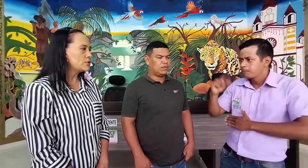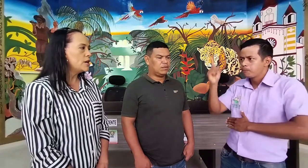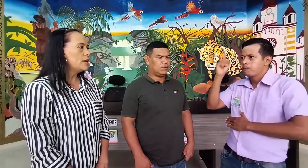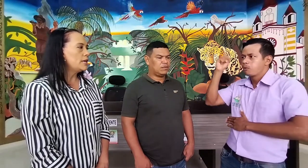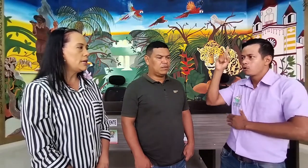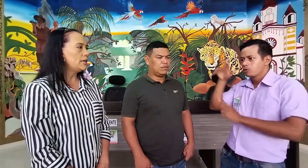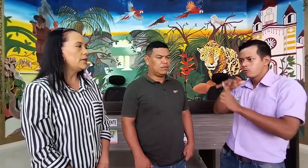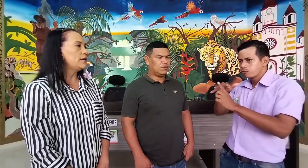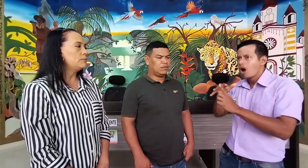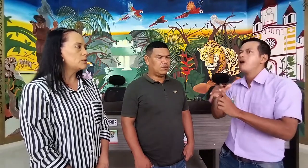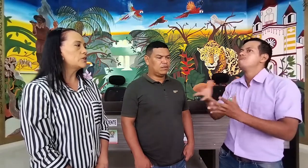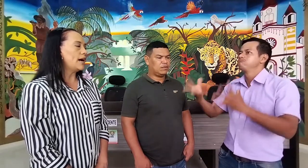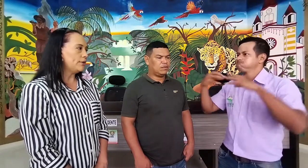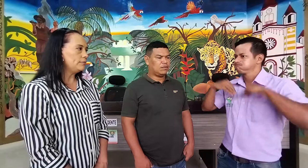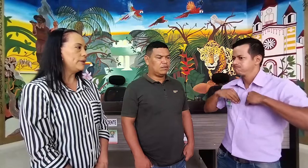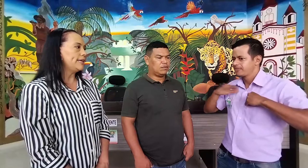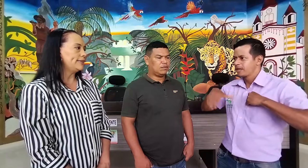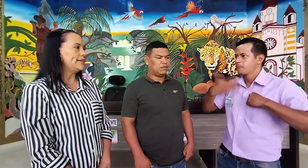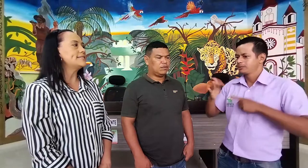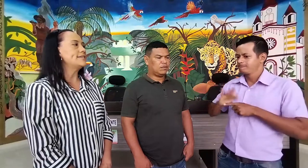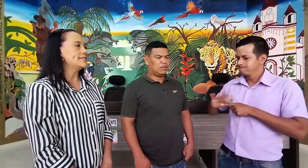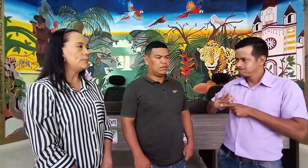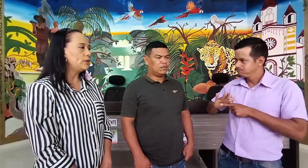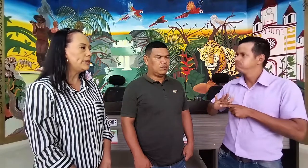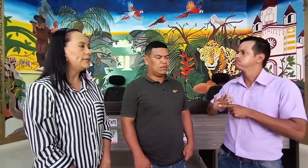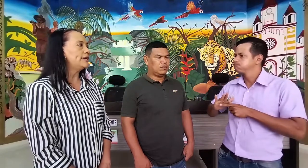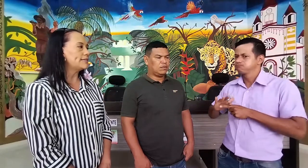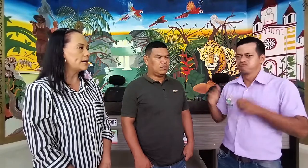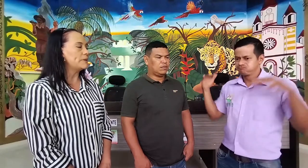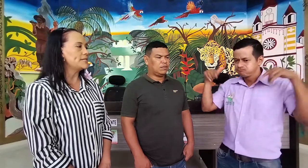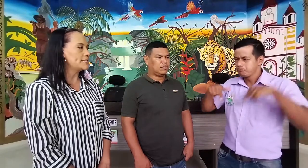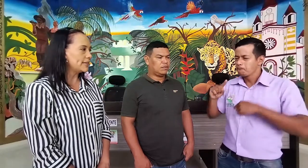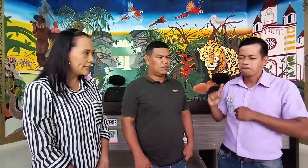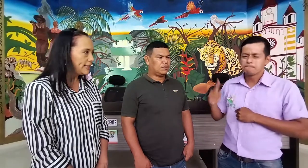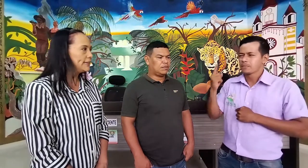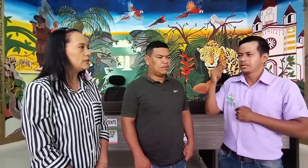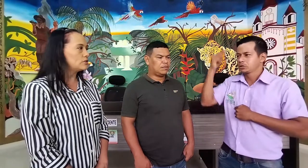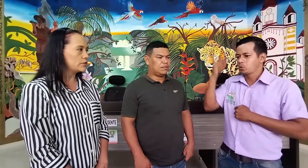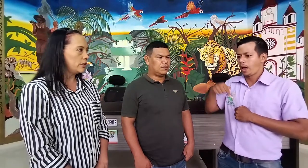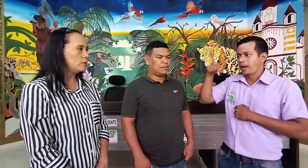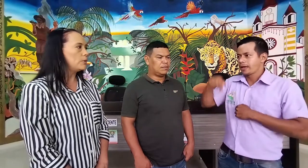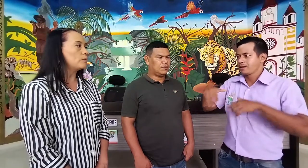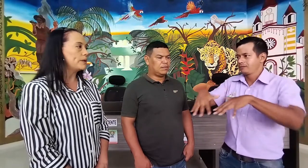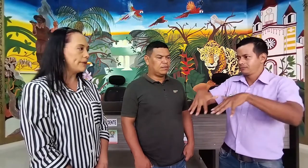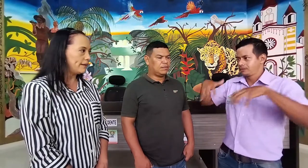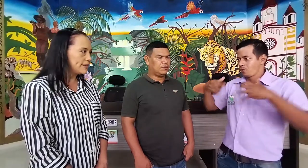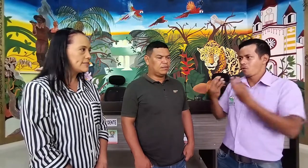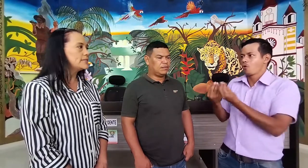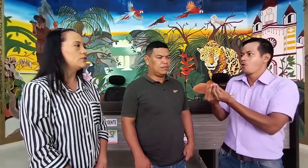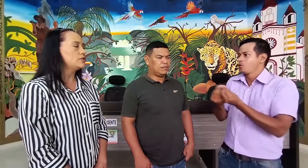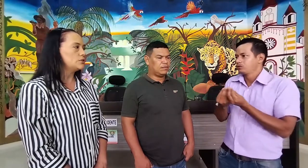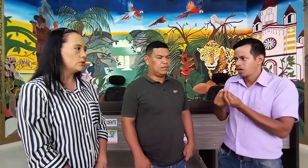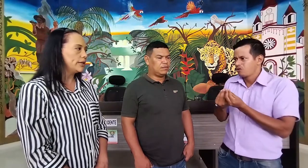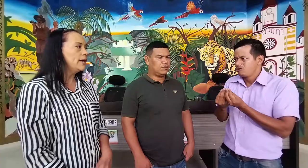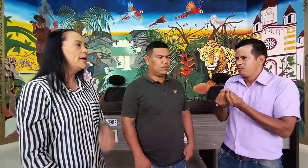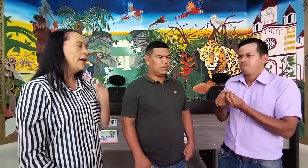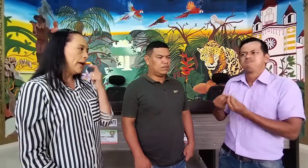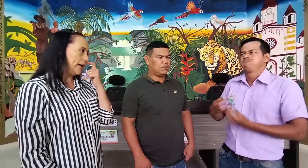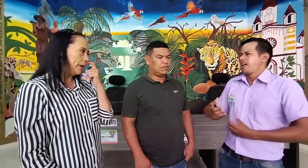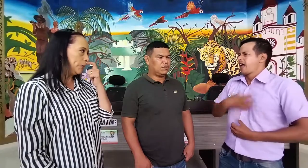y buscaron mediante la incidencia política hacer presencia aquí en el consejo. Por primera vez hicieron historia un